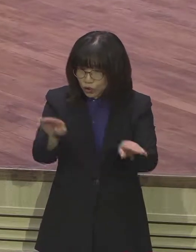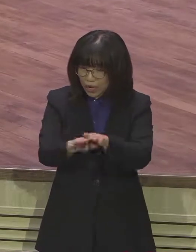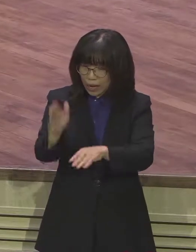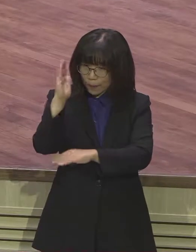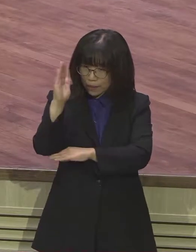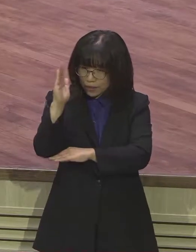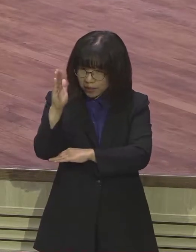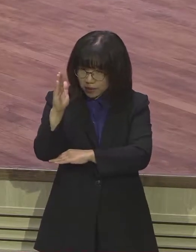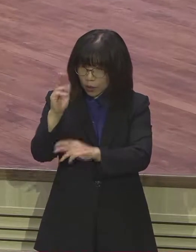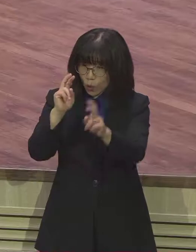대단하죠